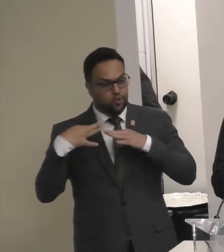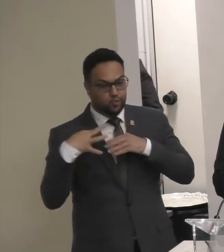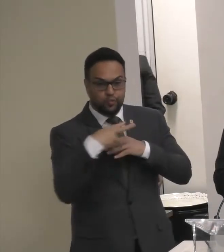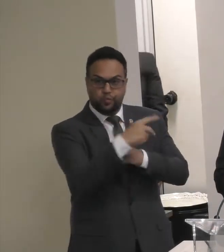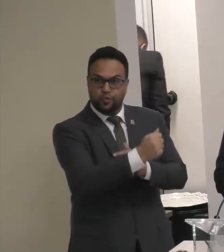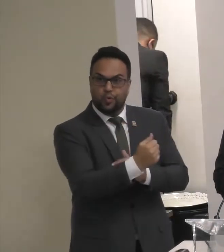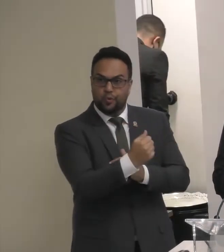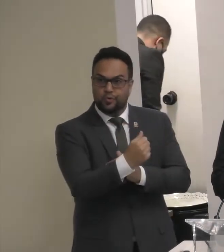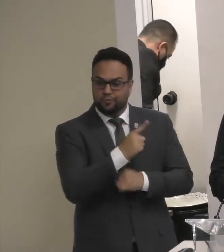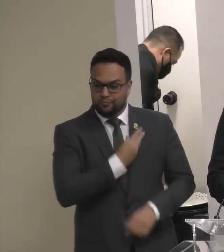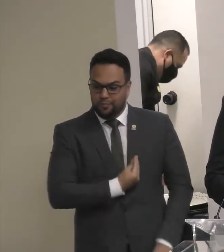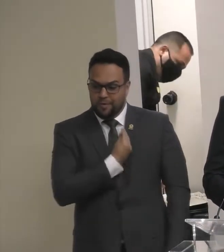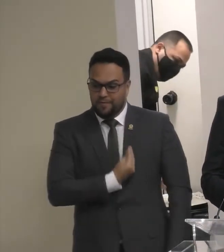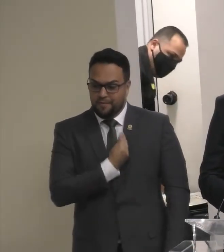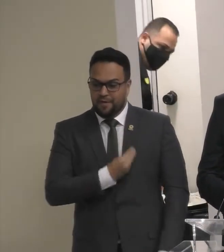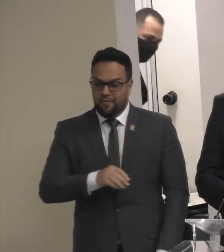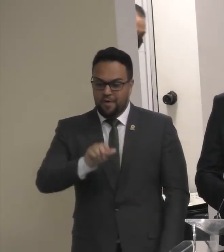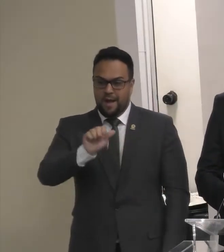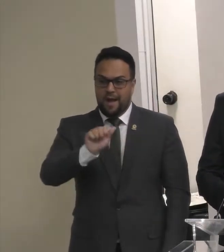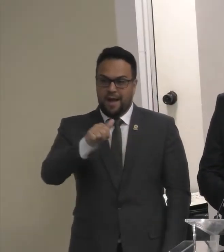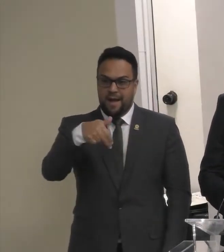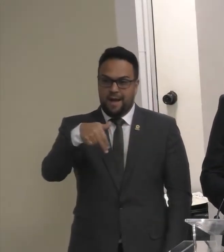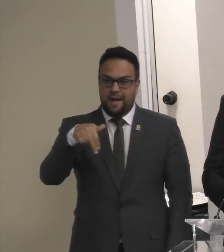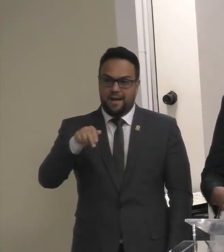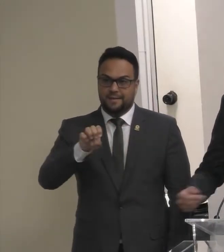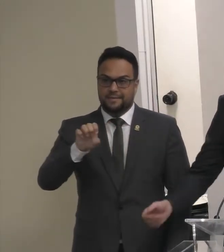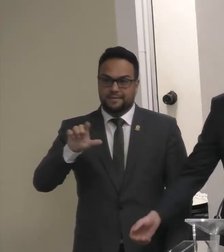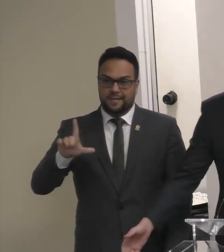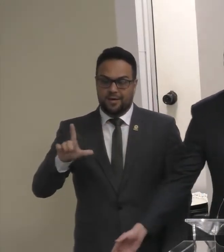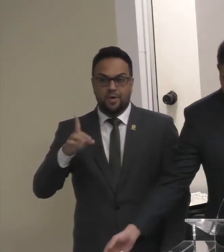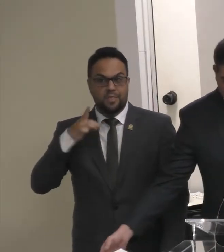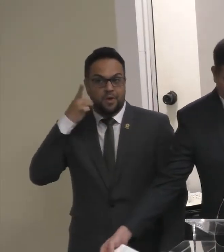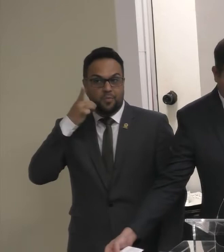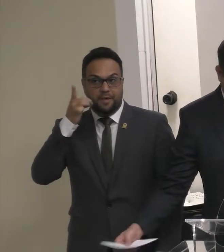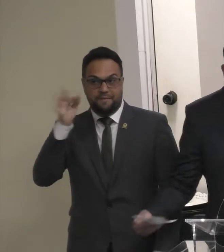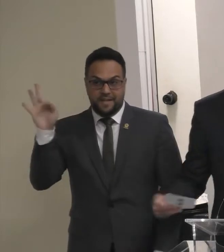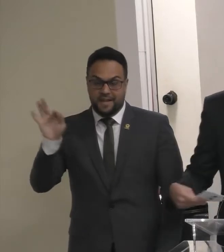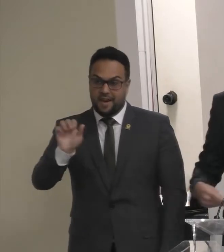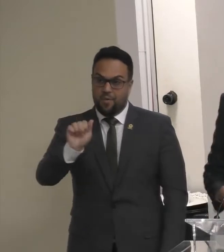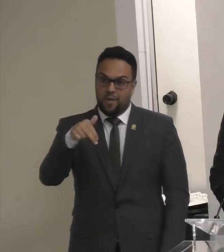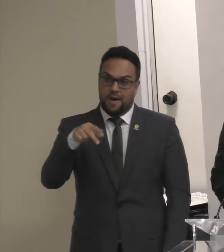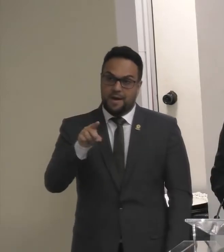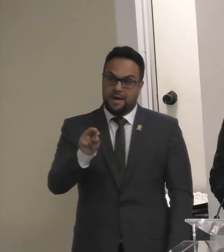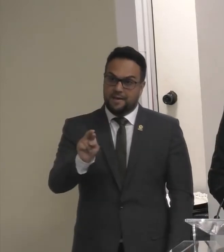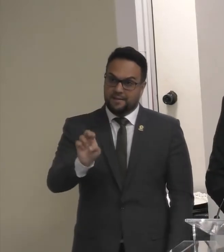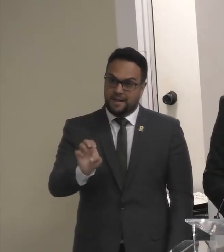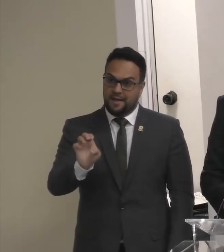Senador Zequinha Marinho Deputado Federal André Ferreira